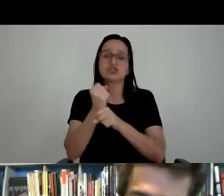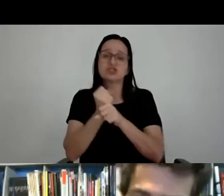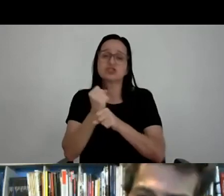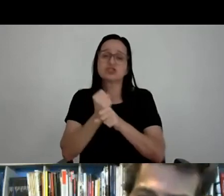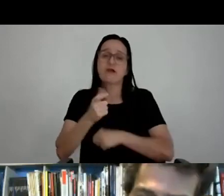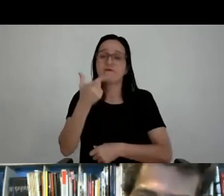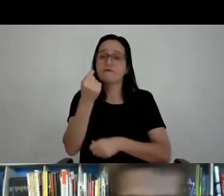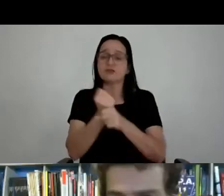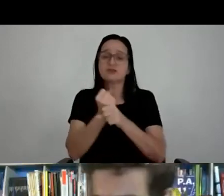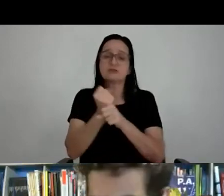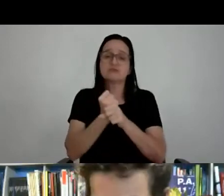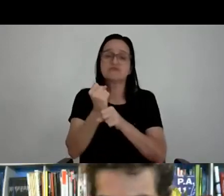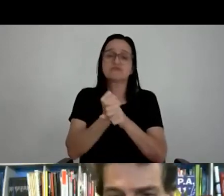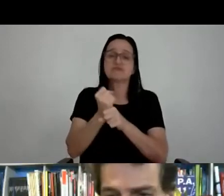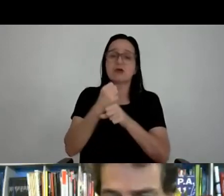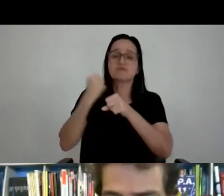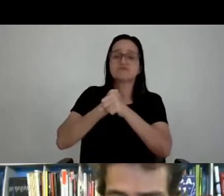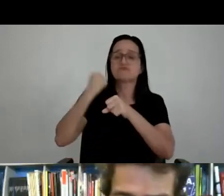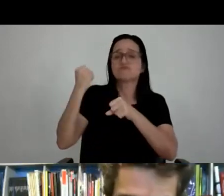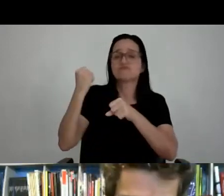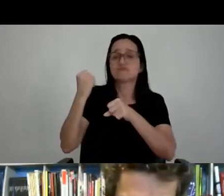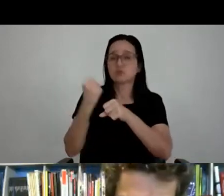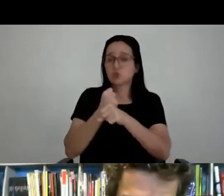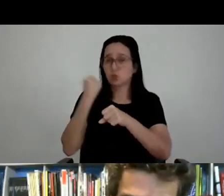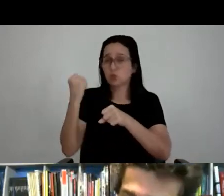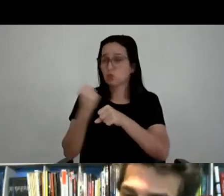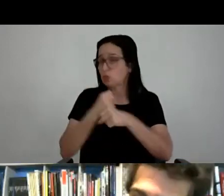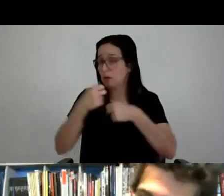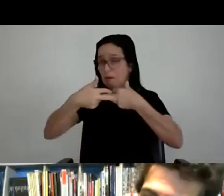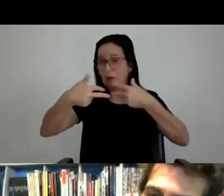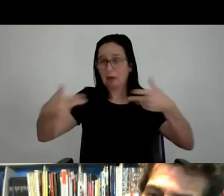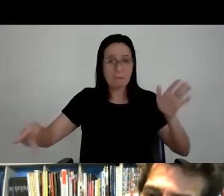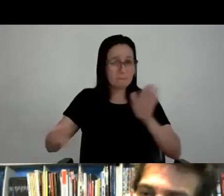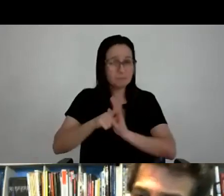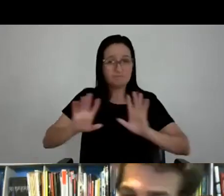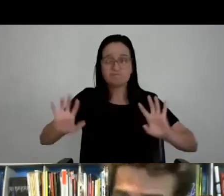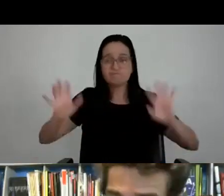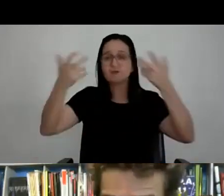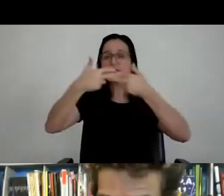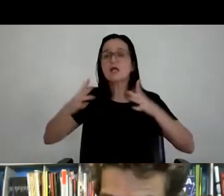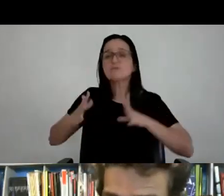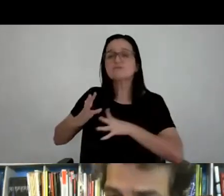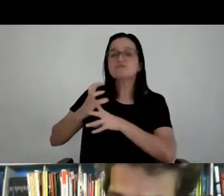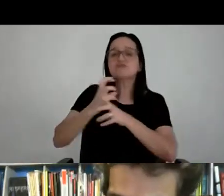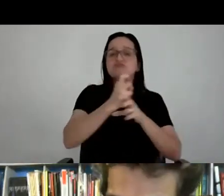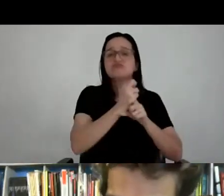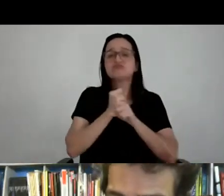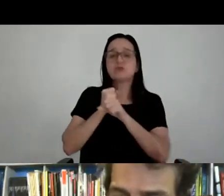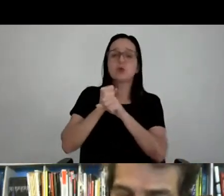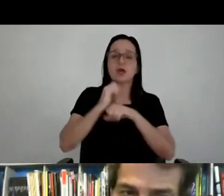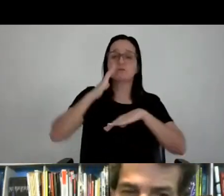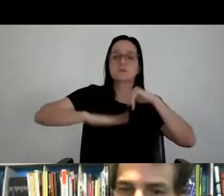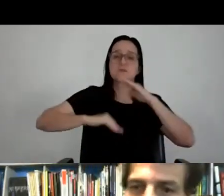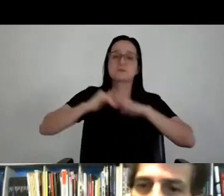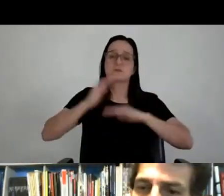estruturas e palcos para Rock in Rio e para outros eventos, para outras estruturas, porque é um somatório dessas habilidades que informalmente eu